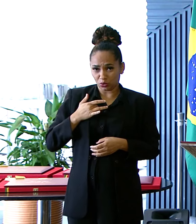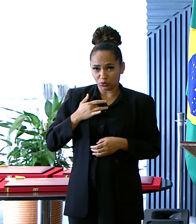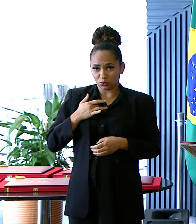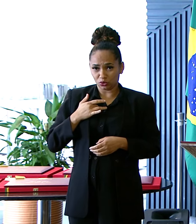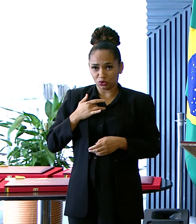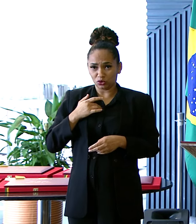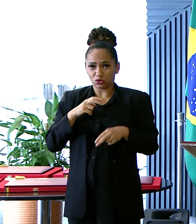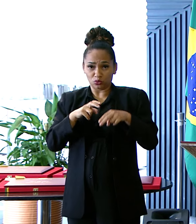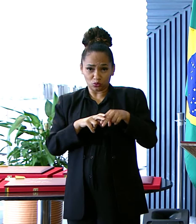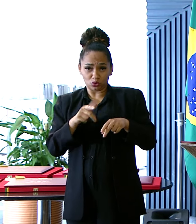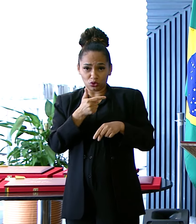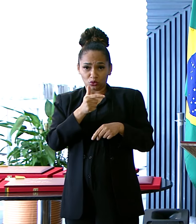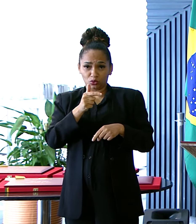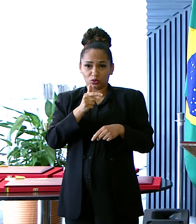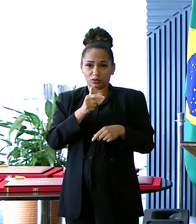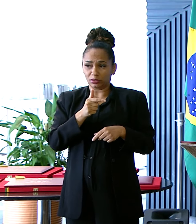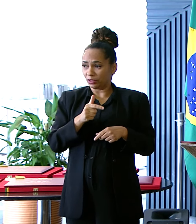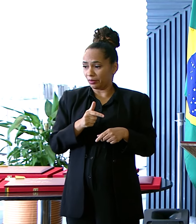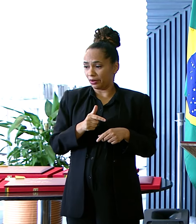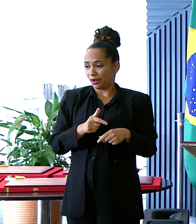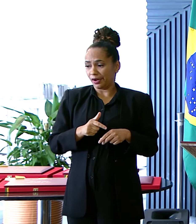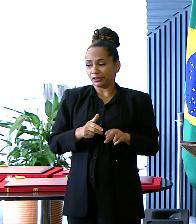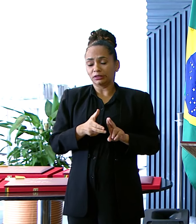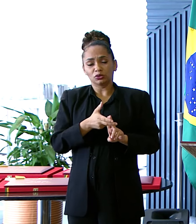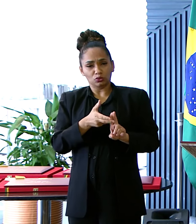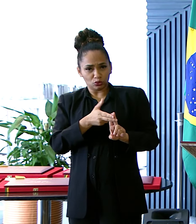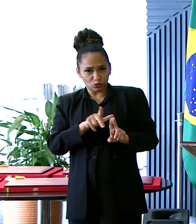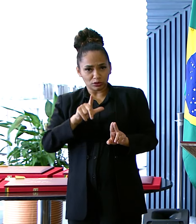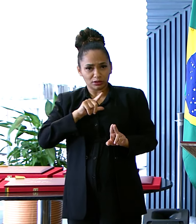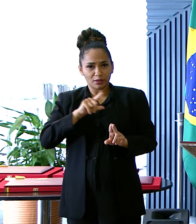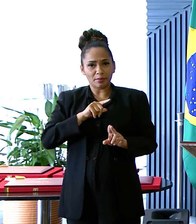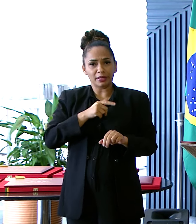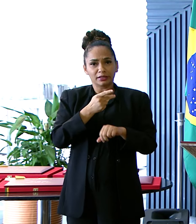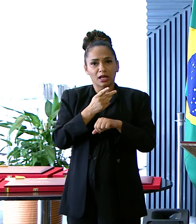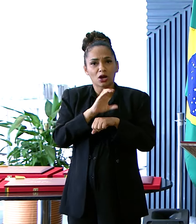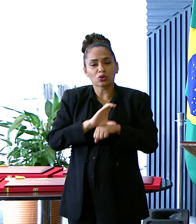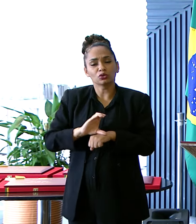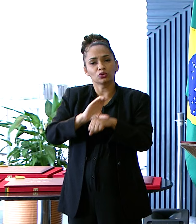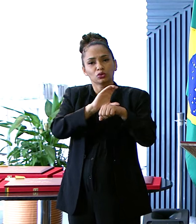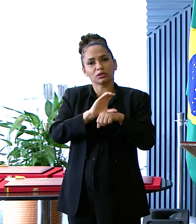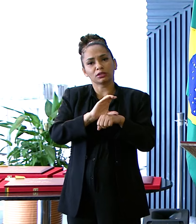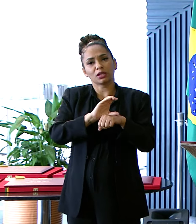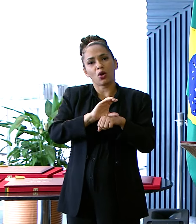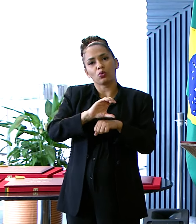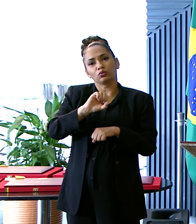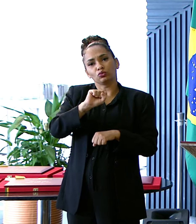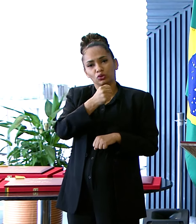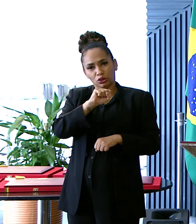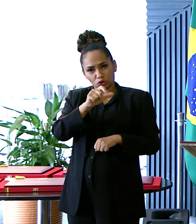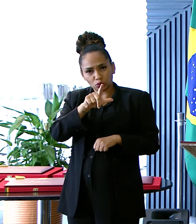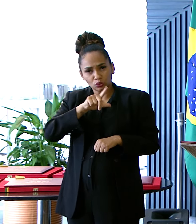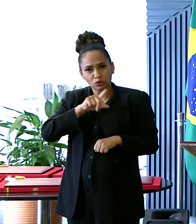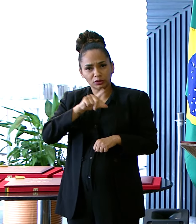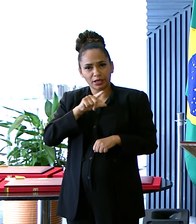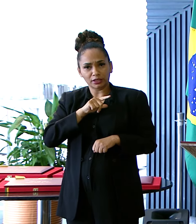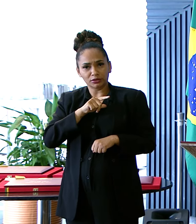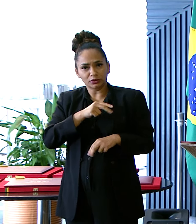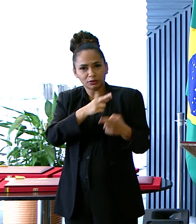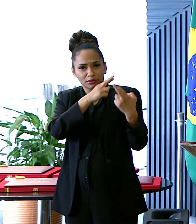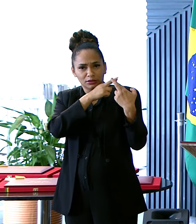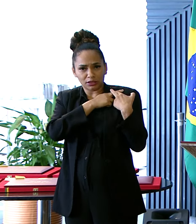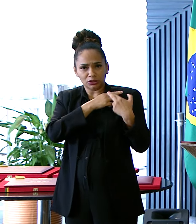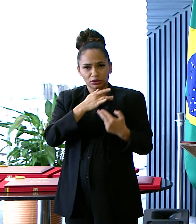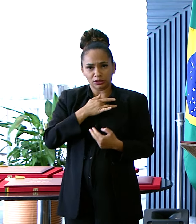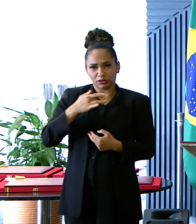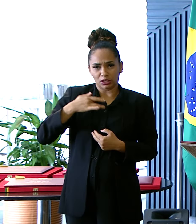SUS E dos preceitos Constitucionais Que a constituição De 88 carrega Seu compromisso Com a saúde integral Das